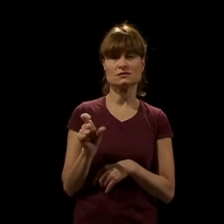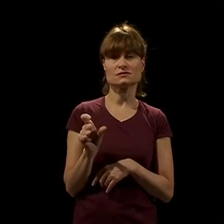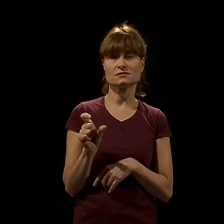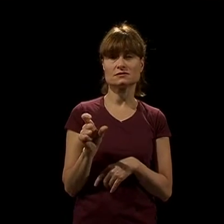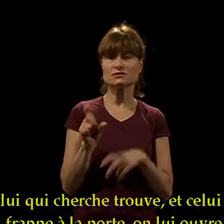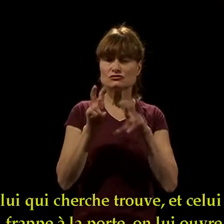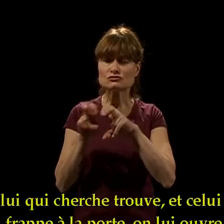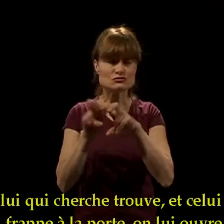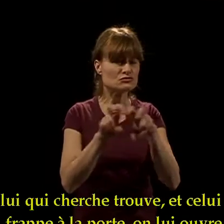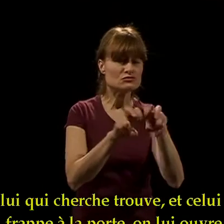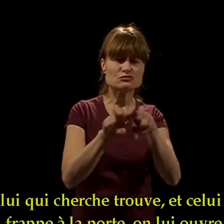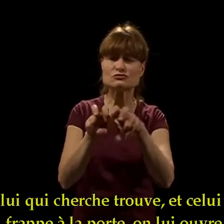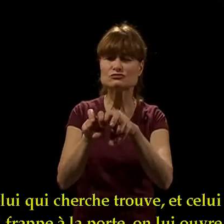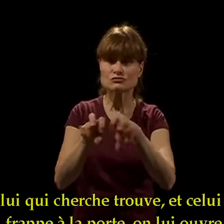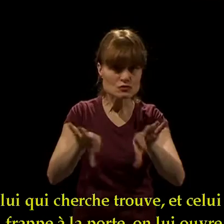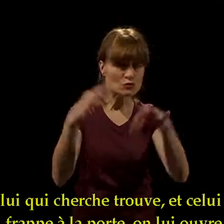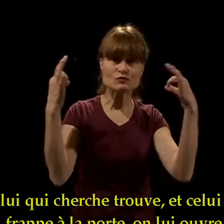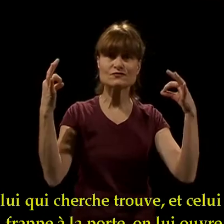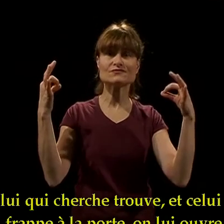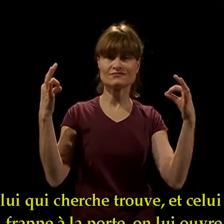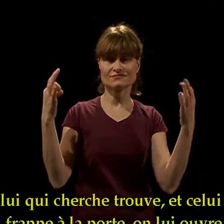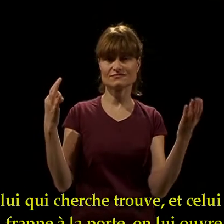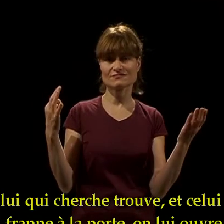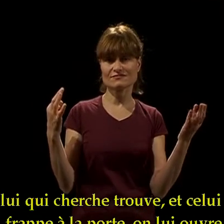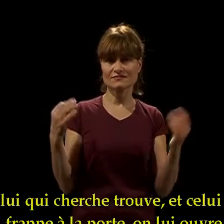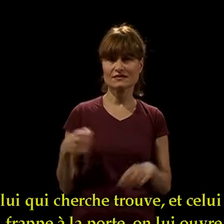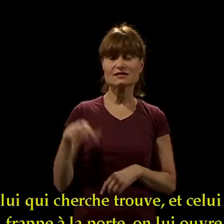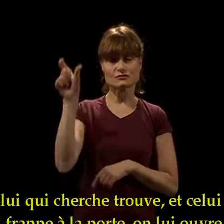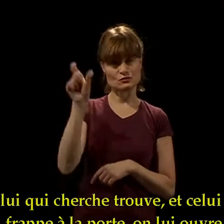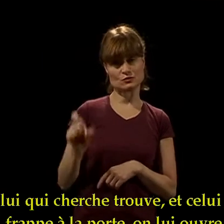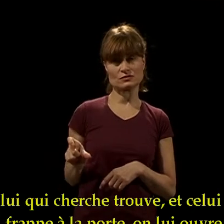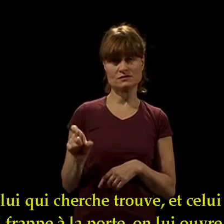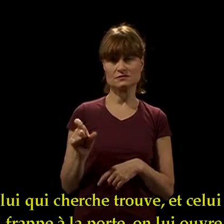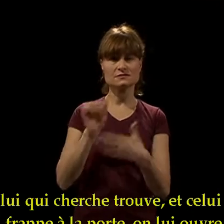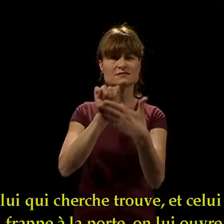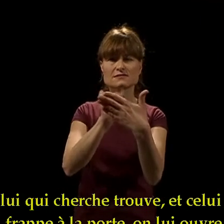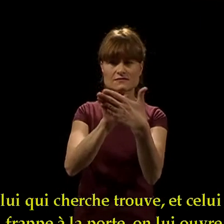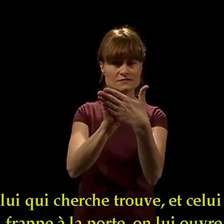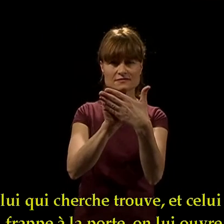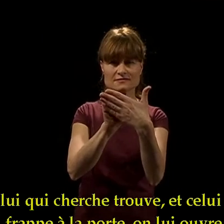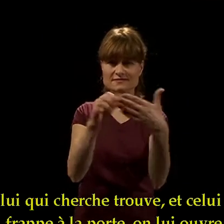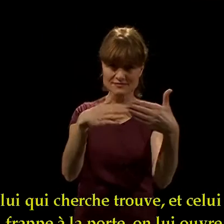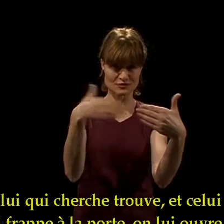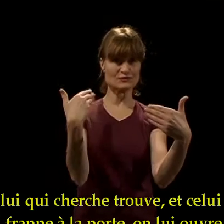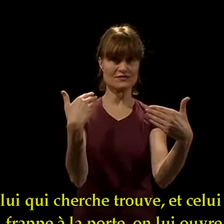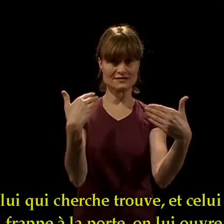Celui qui cherche trouve. Et celui qui frappe à la porte,